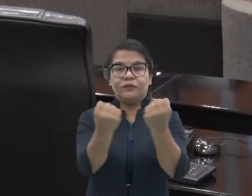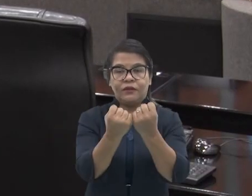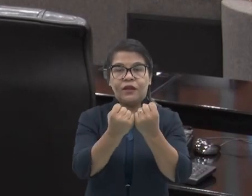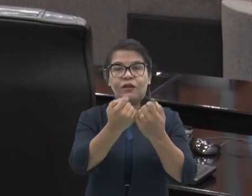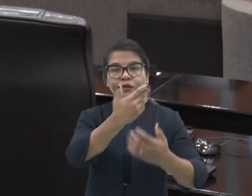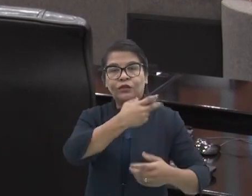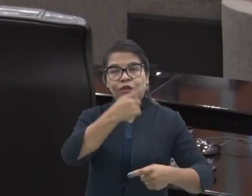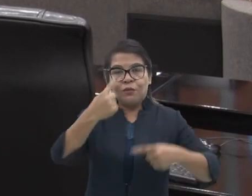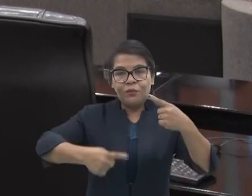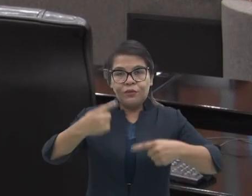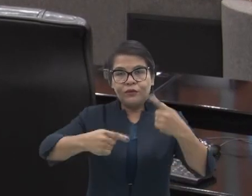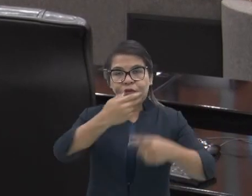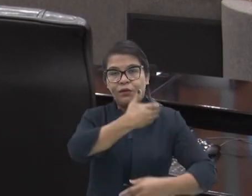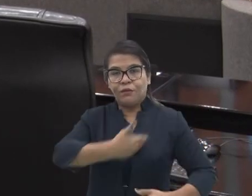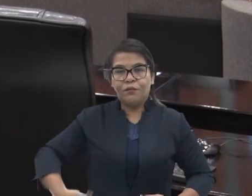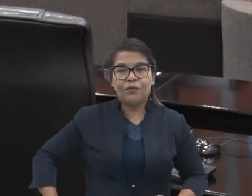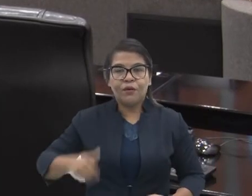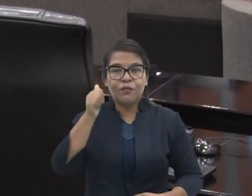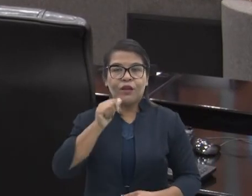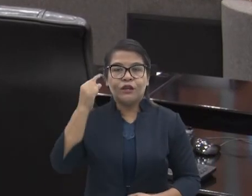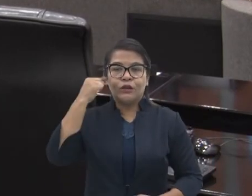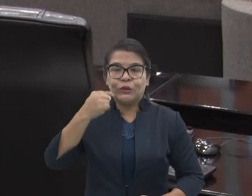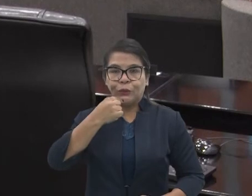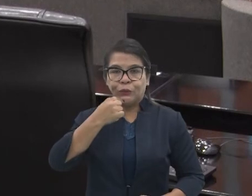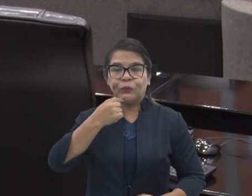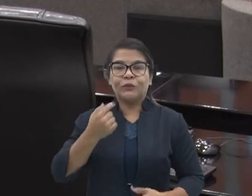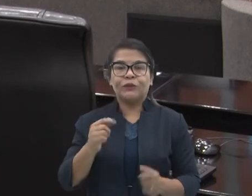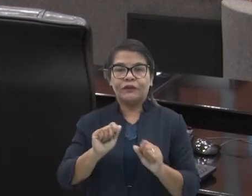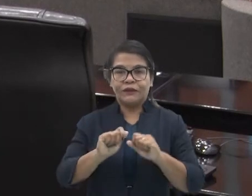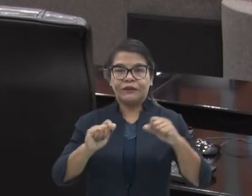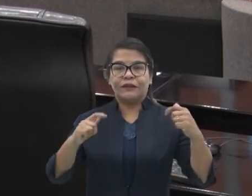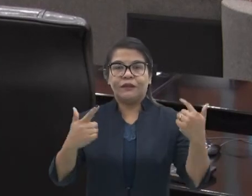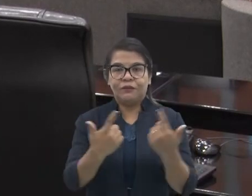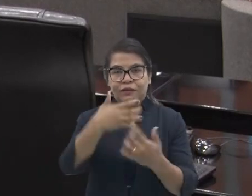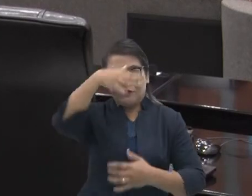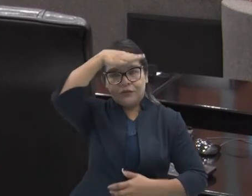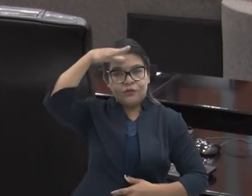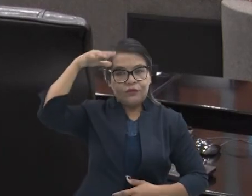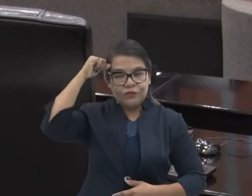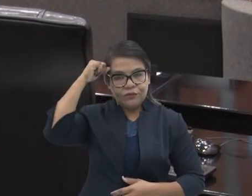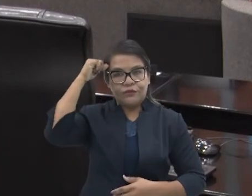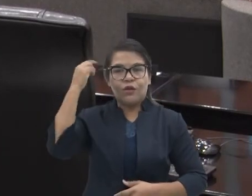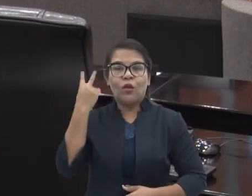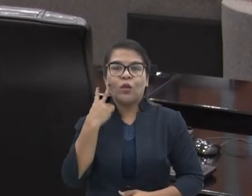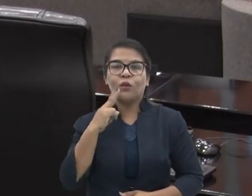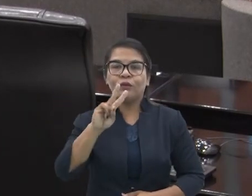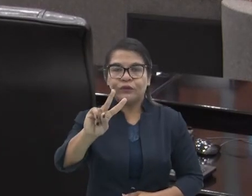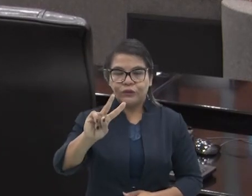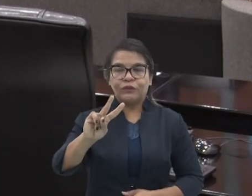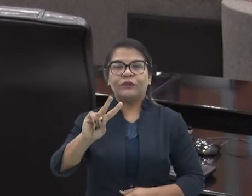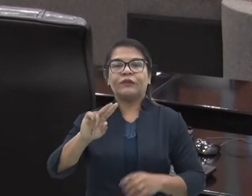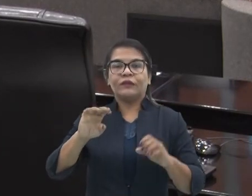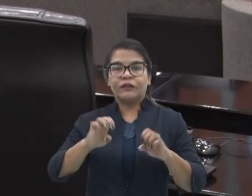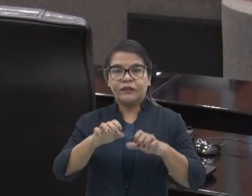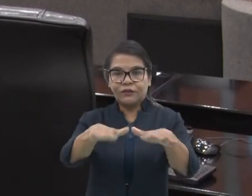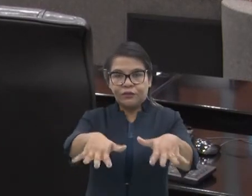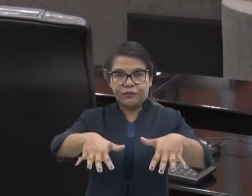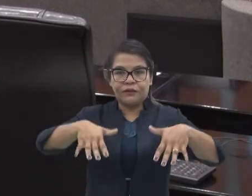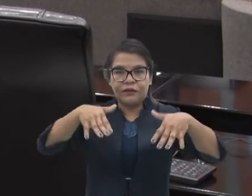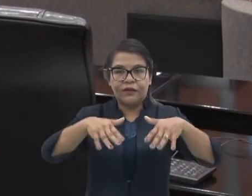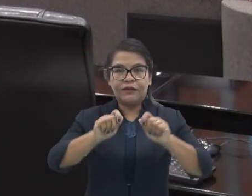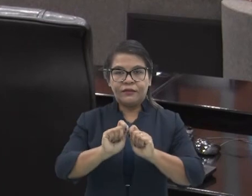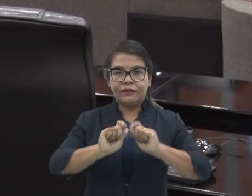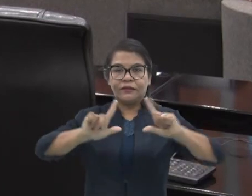primeiro seminário de políticas públicas para a mulher surda realizado em Mato Grosso. E ao longo de dois dias, o